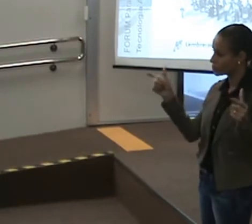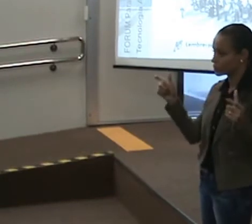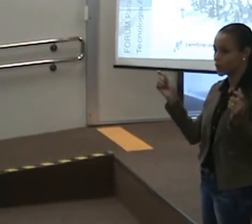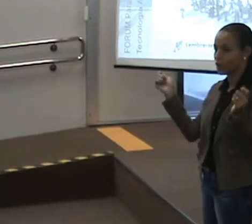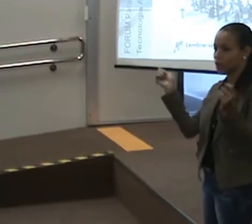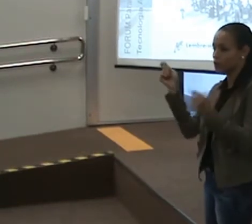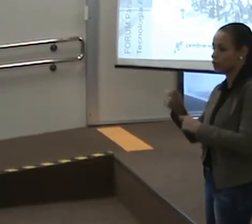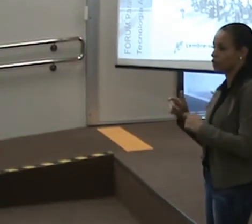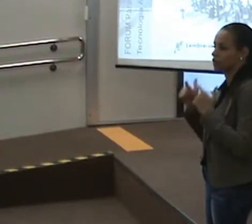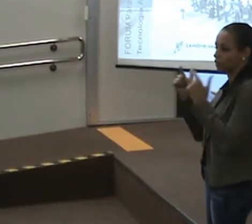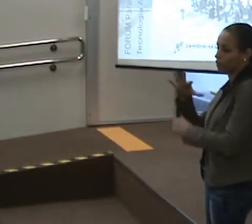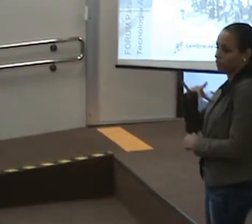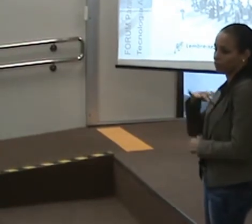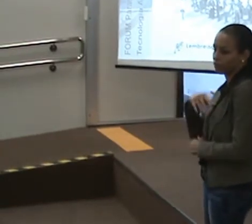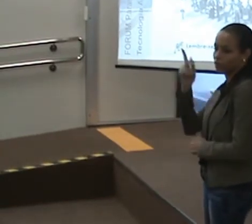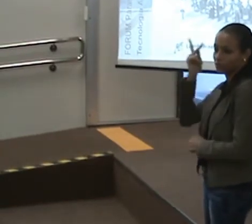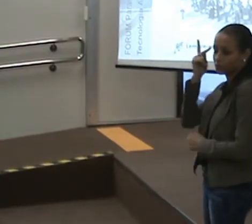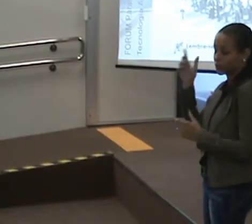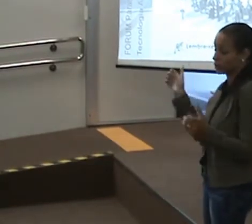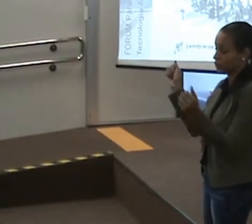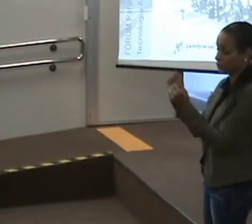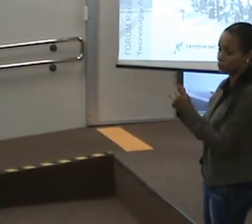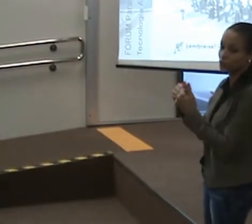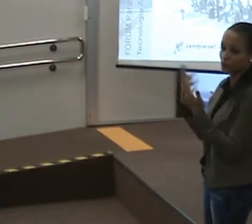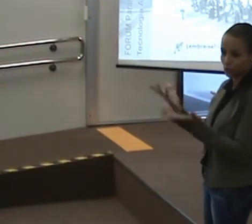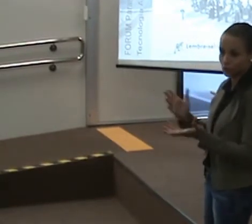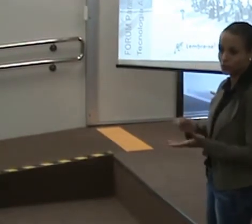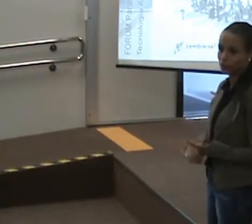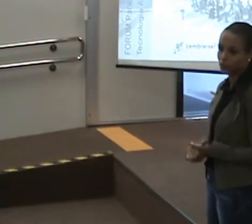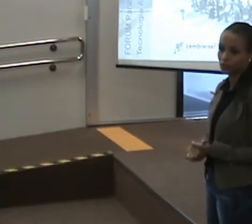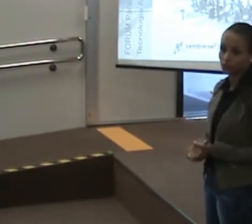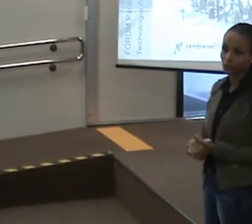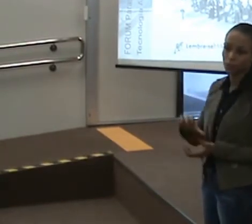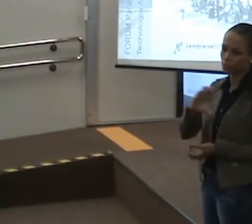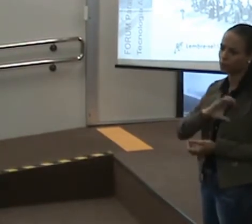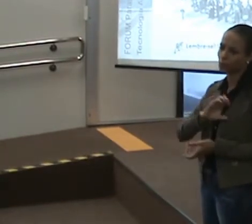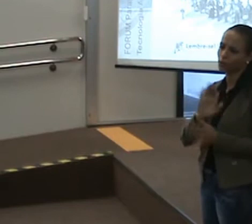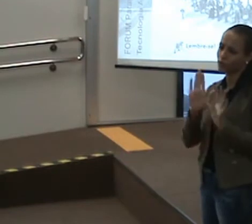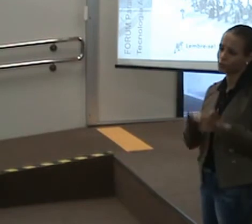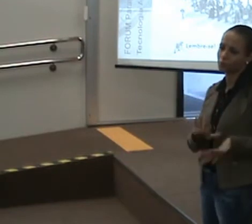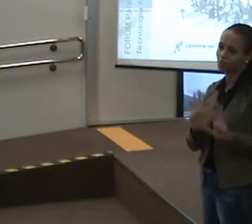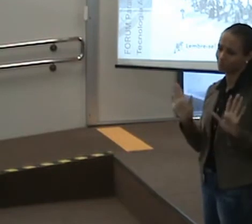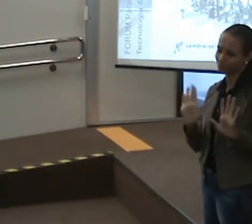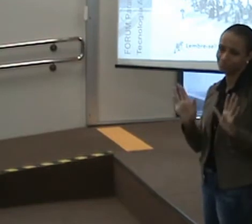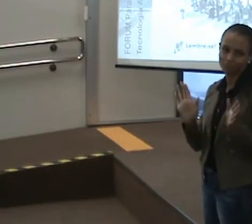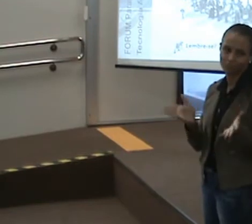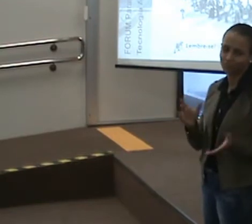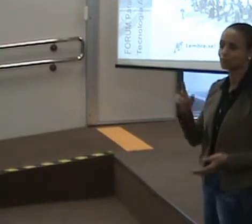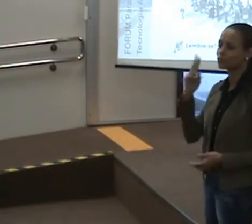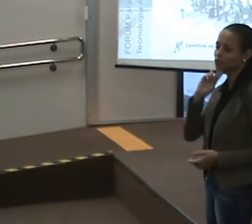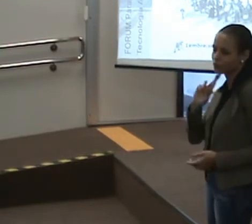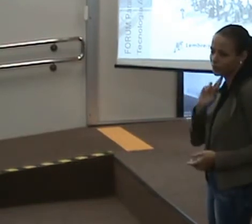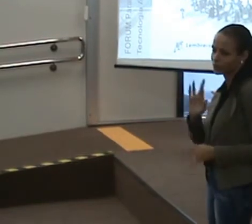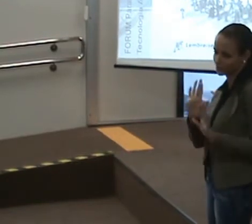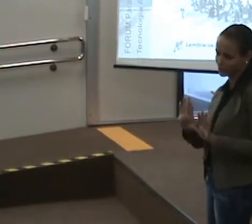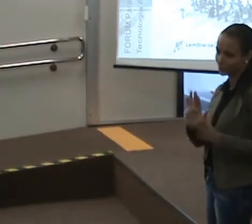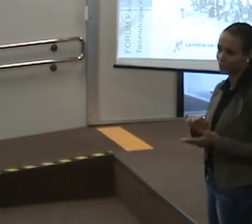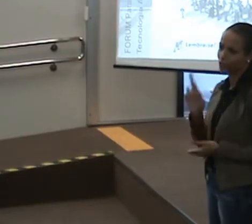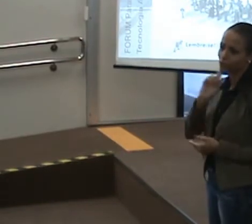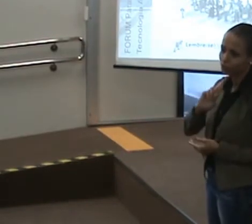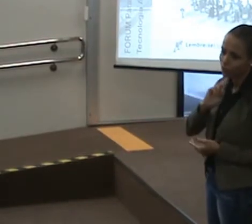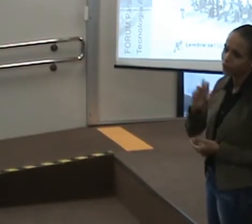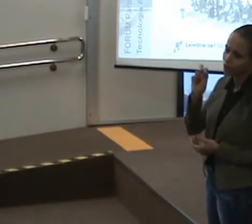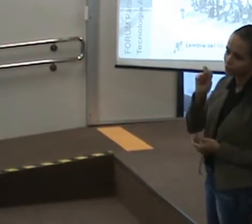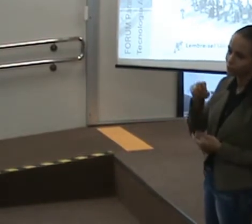do Flamengo, do Corinthians e do São Paulo junto. Do Curitiba? Não, do Curitiba não, do Atlético. Do